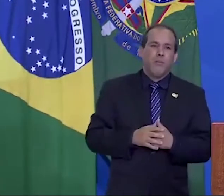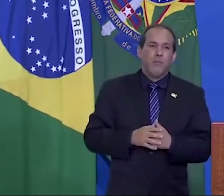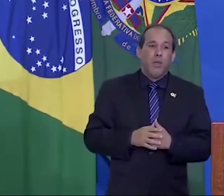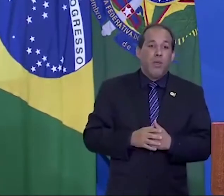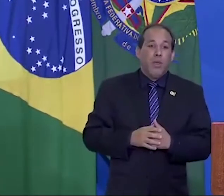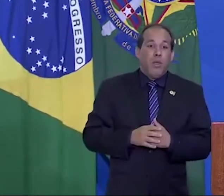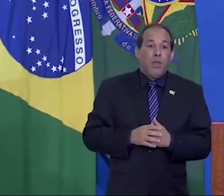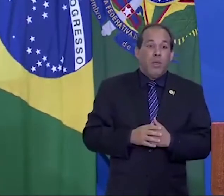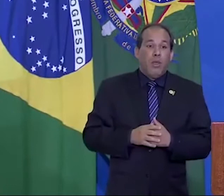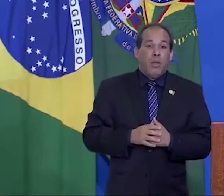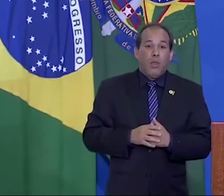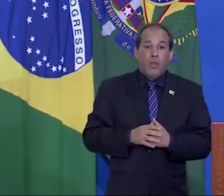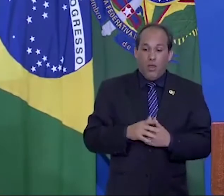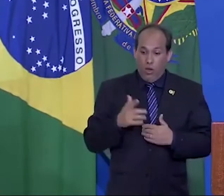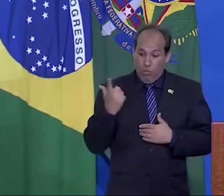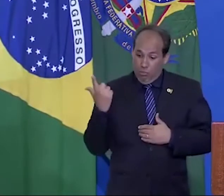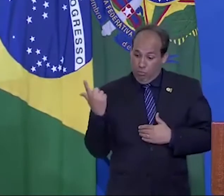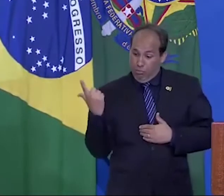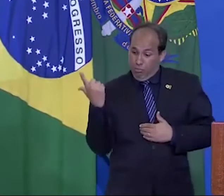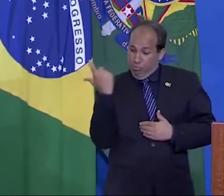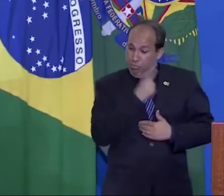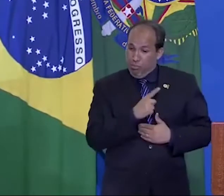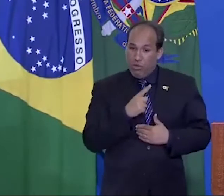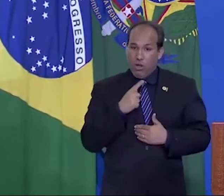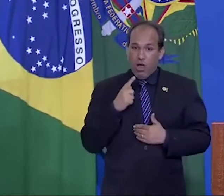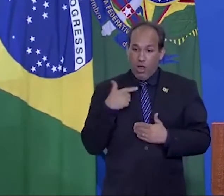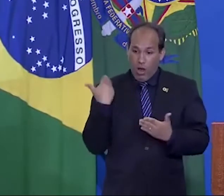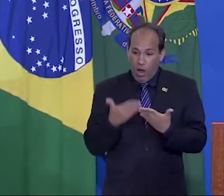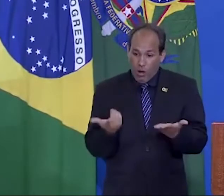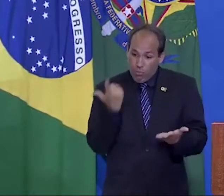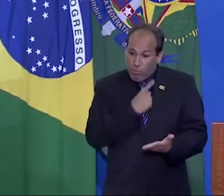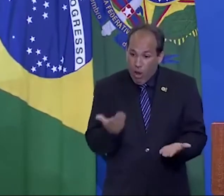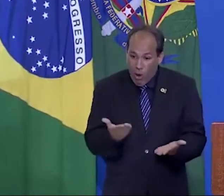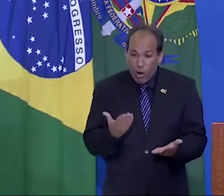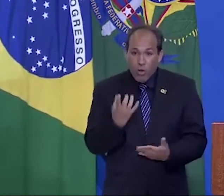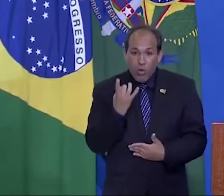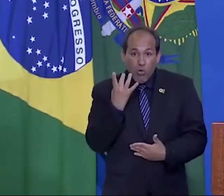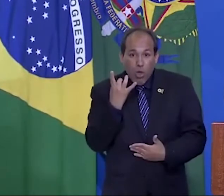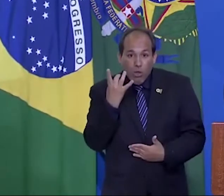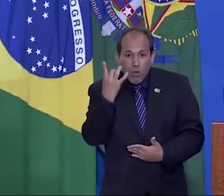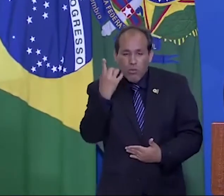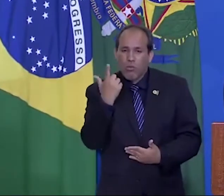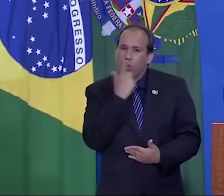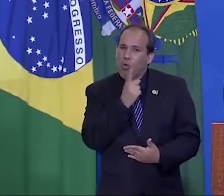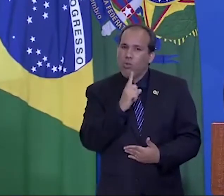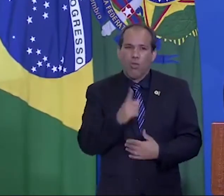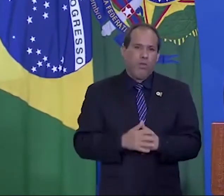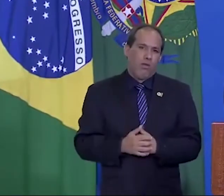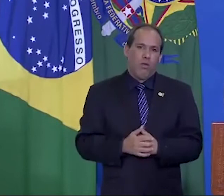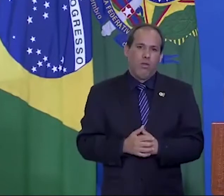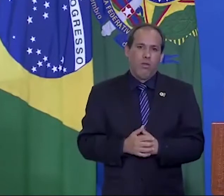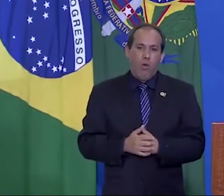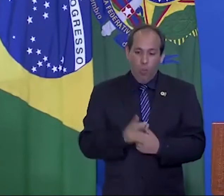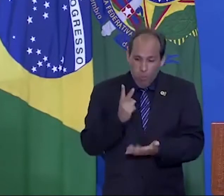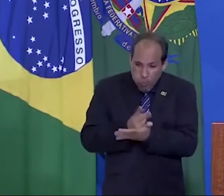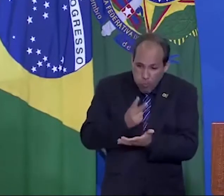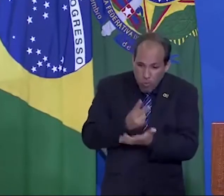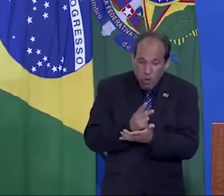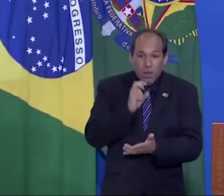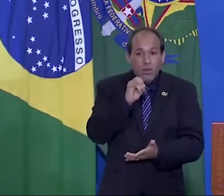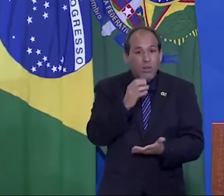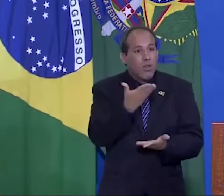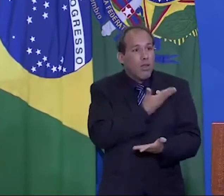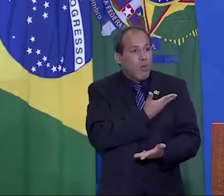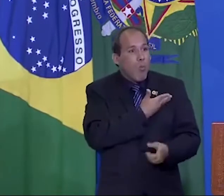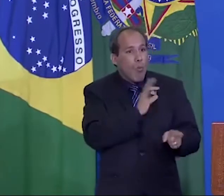Ninguém chega a local algum sozinho. Bem como lá não permanece se não tiver amigos